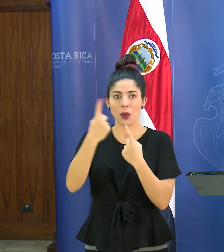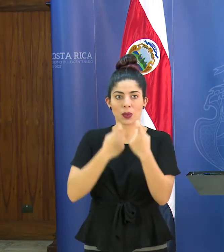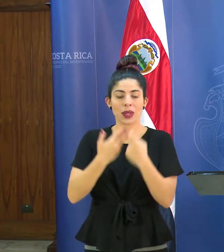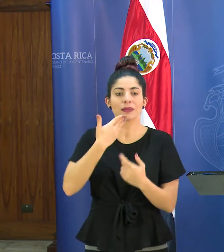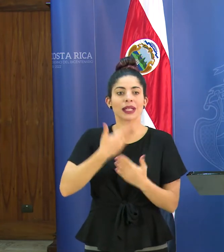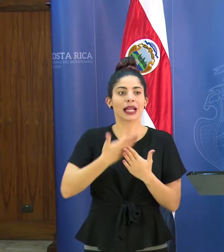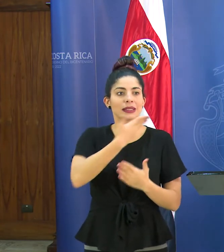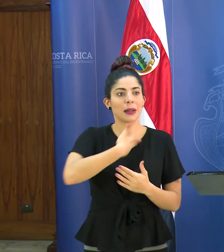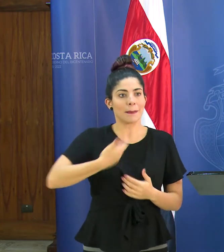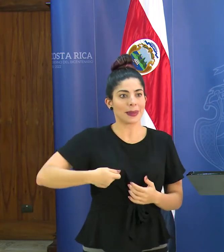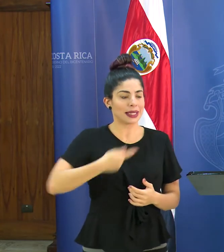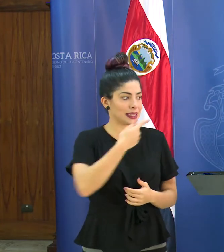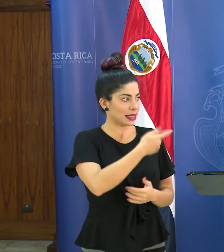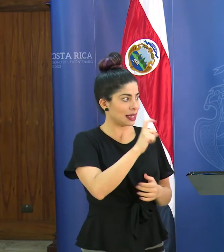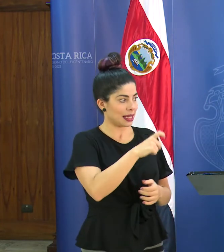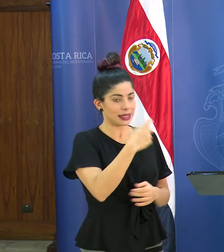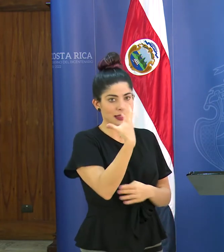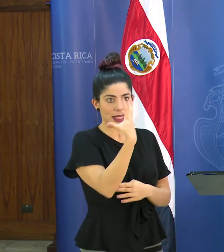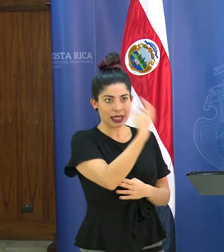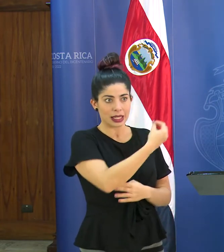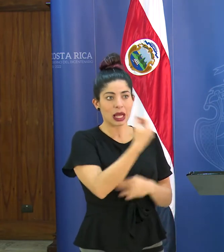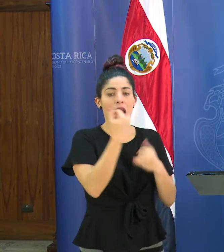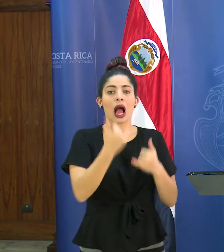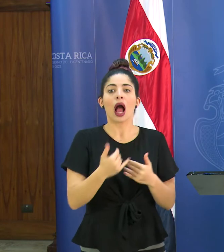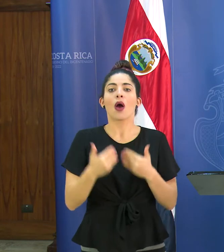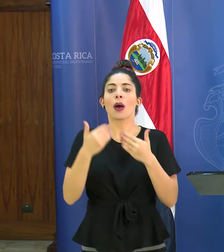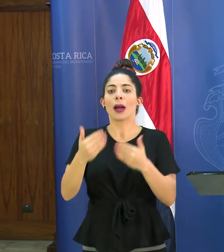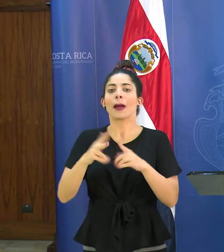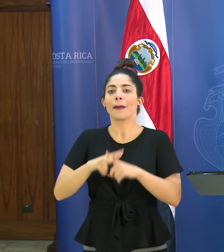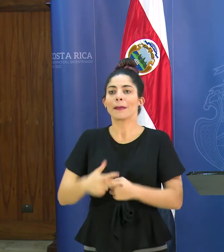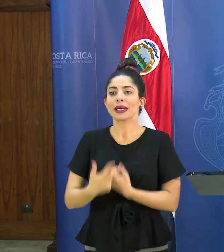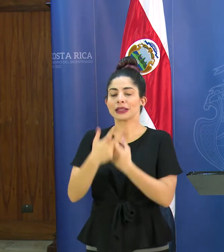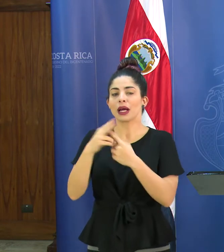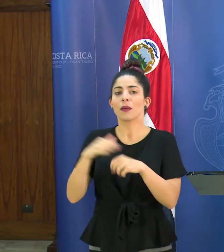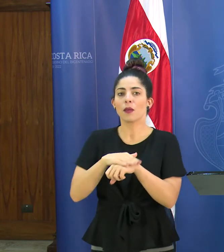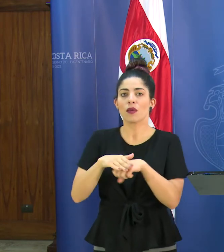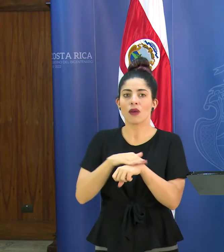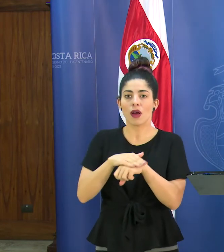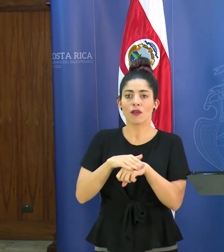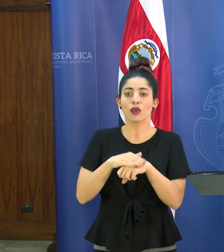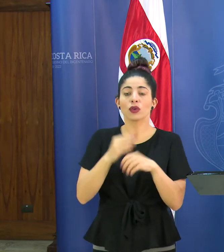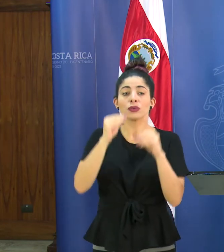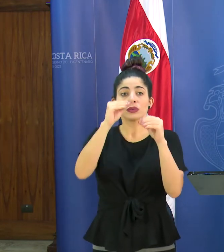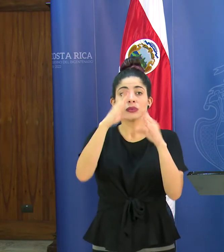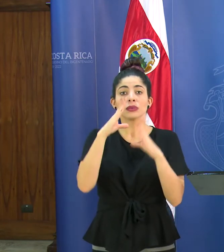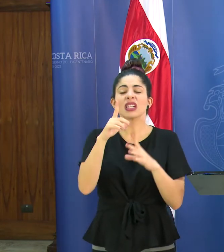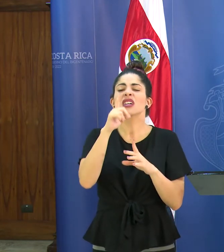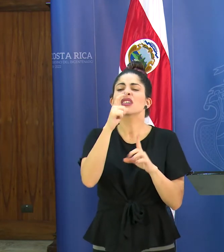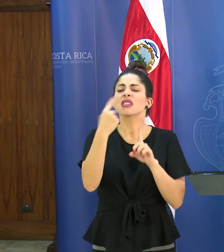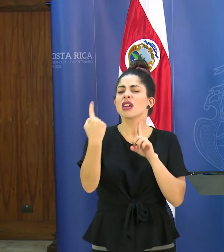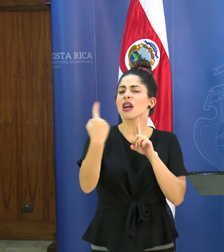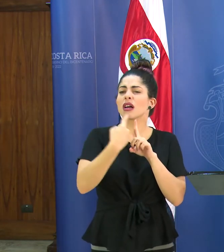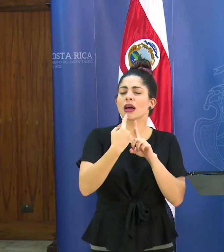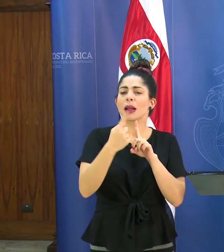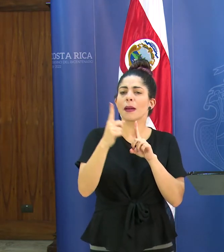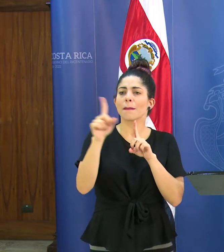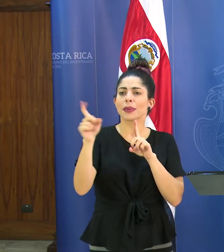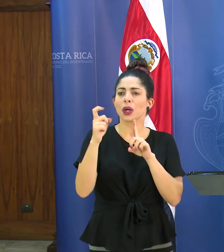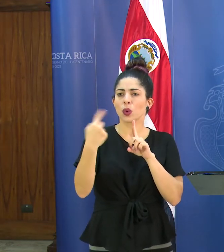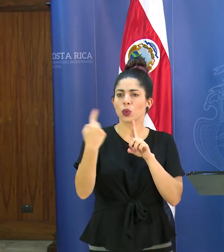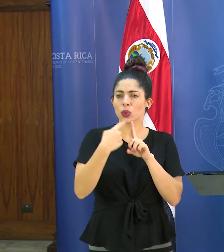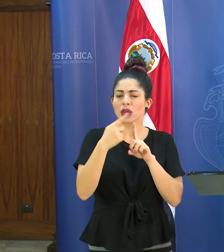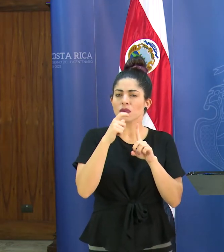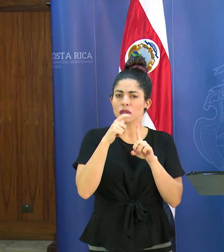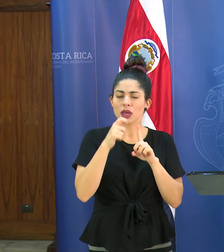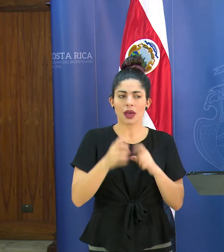señor presidente que se debe retirar vamos a iniciar por favor nos indican hacia quién va dirigida la